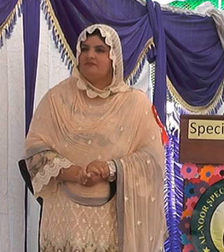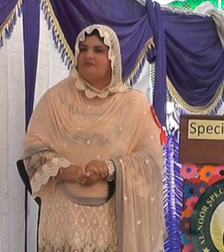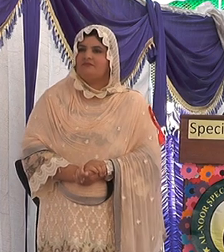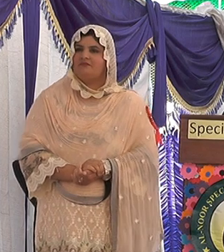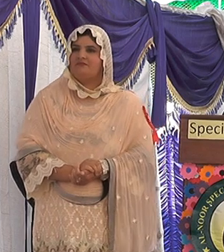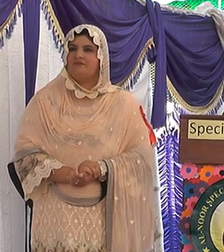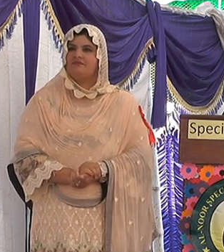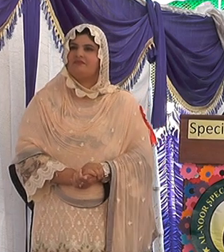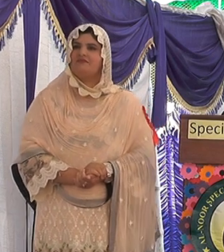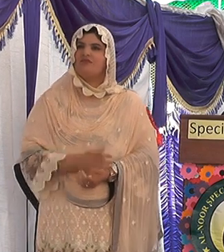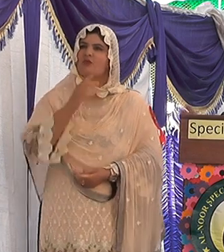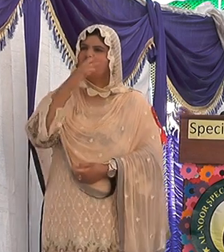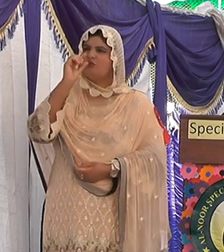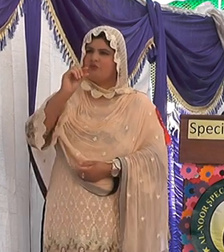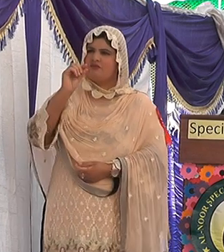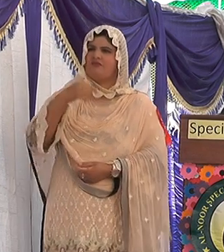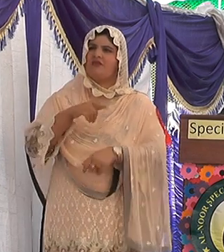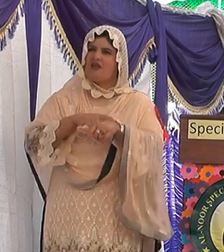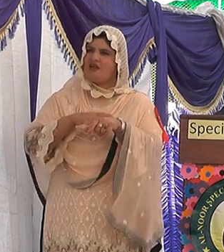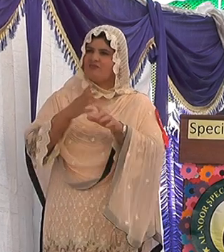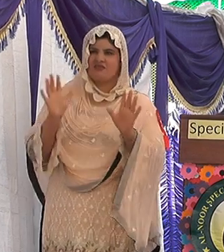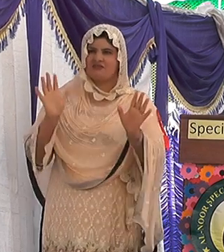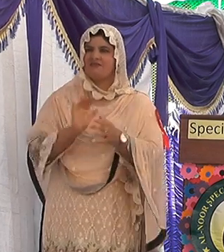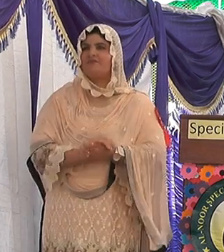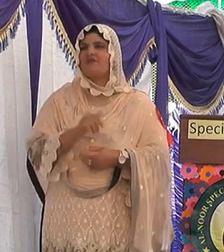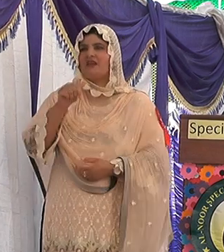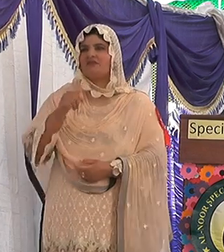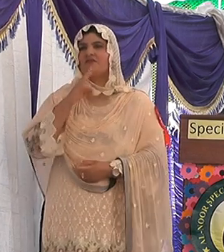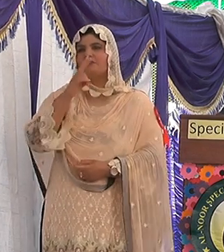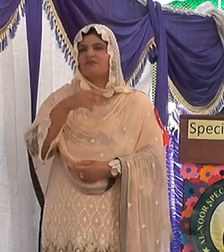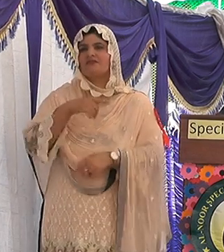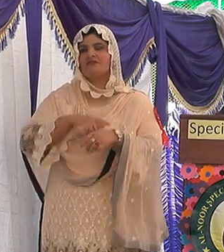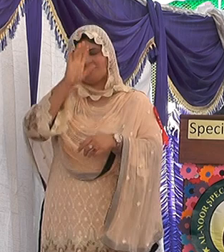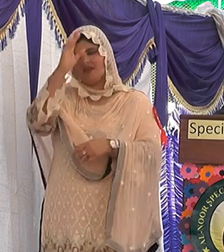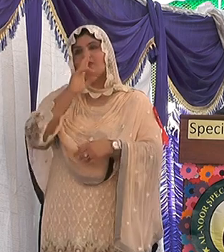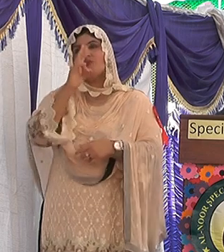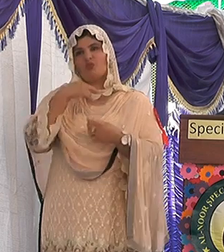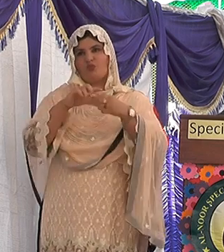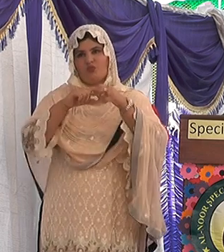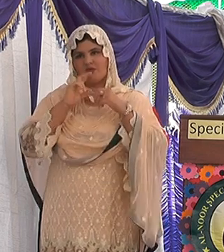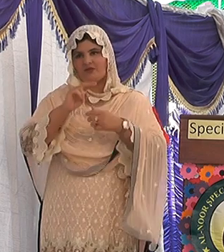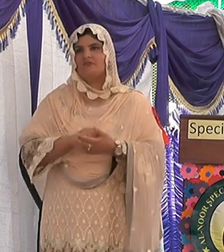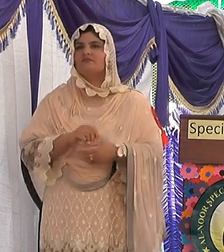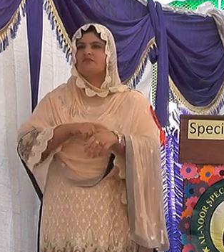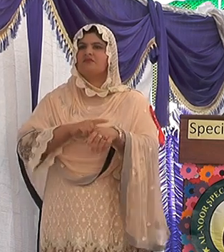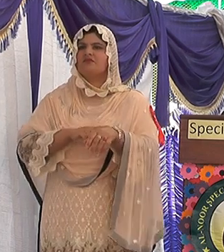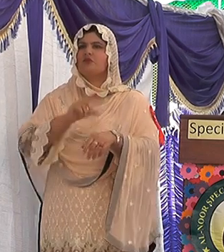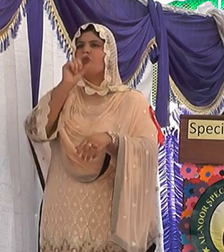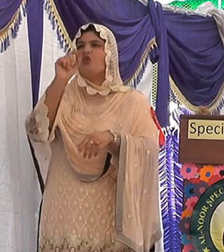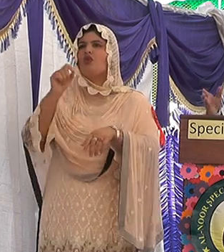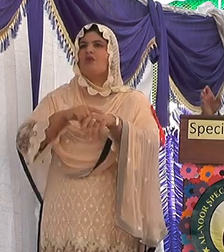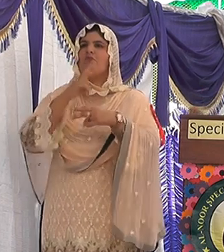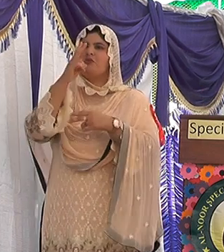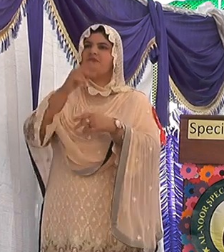ان مختصر باتوں کے بعد اگر سے یہ موقع نہیں ہے مگر اگر جنرل صاحب مجھے اجازت دیں تو ہنڈر سیکنڈز کا ایک پیغام